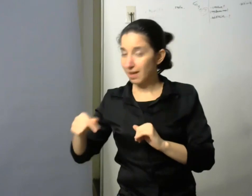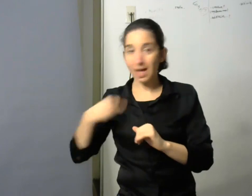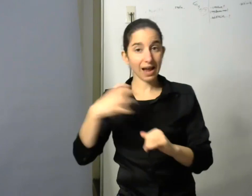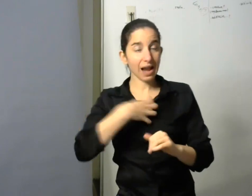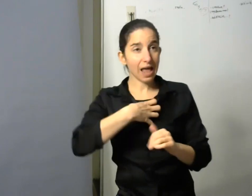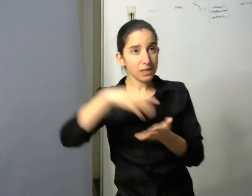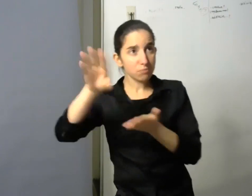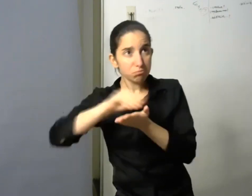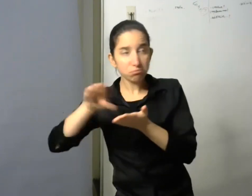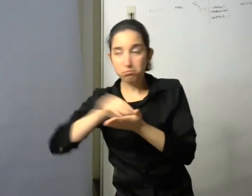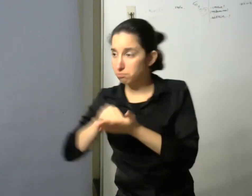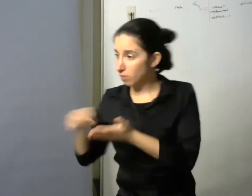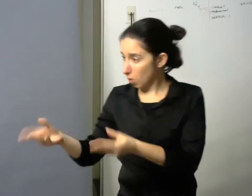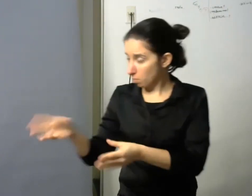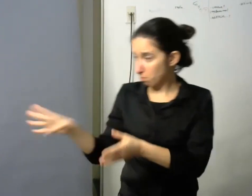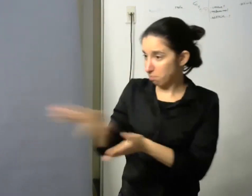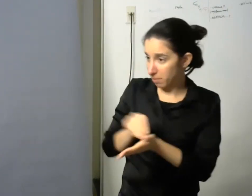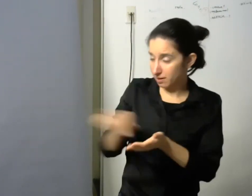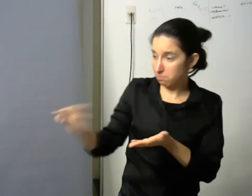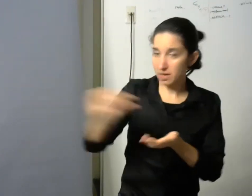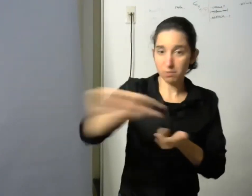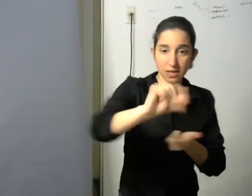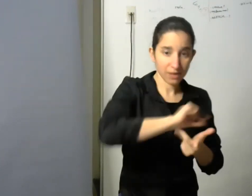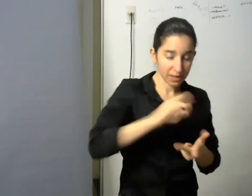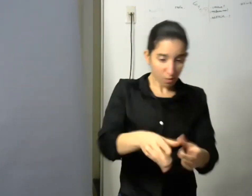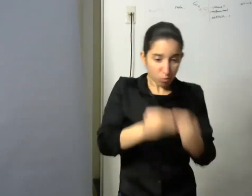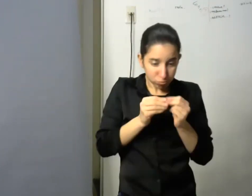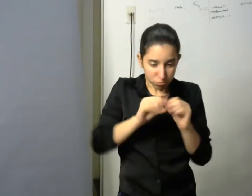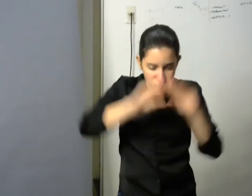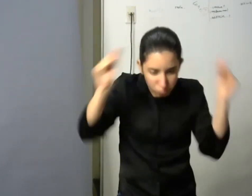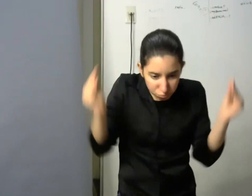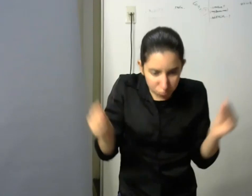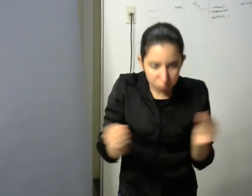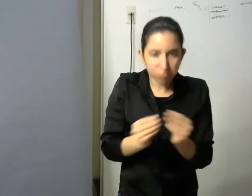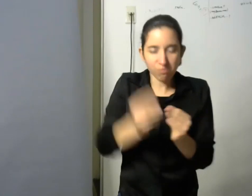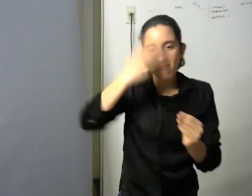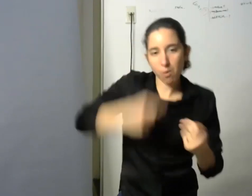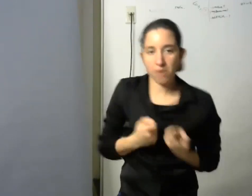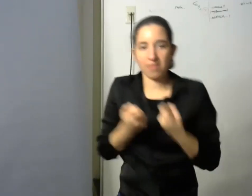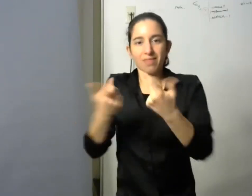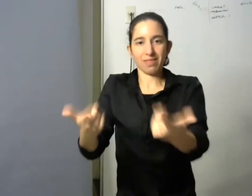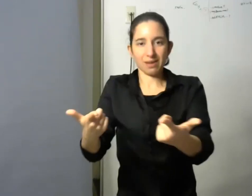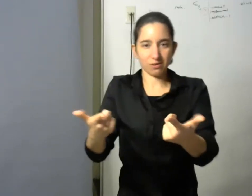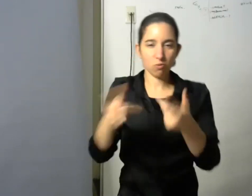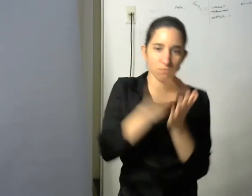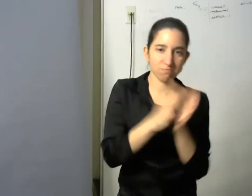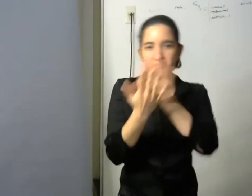integración al grupo de una manera en que yo podía cuando podía con mis tiempos y con mis